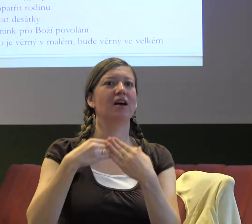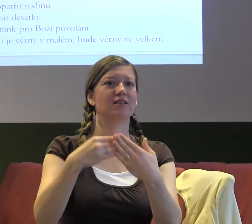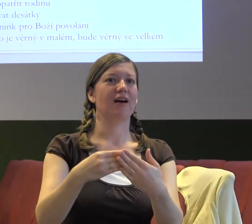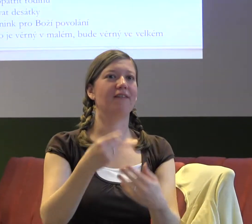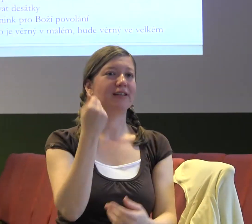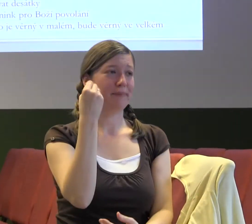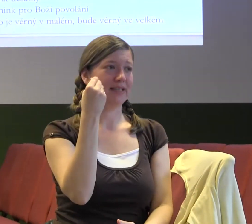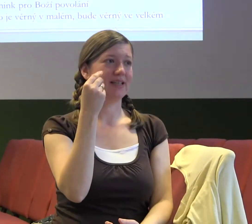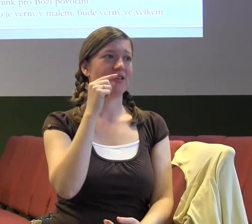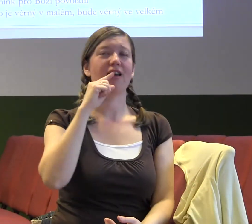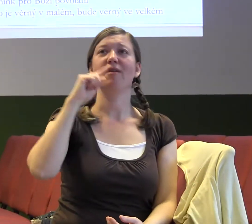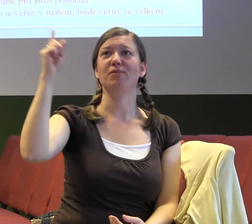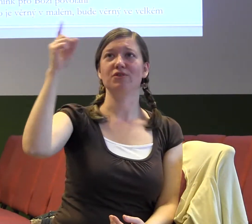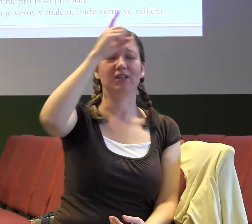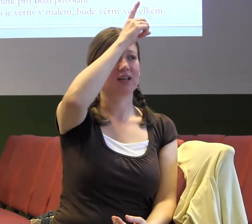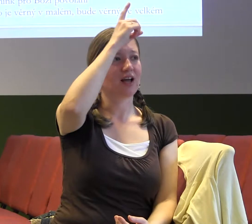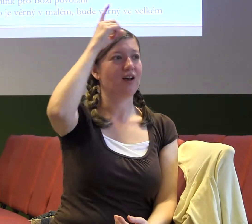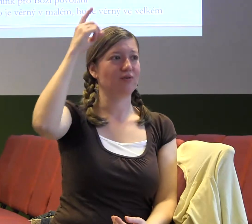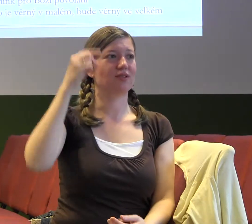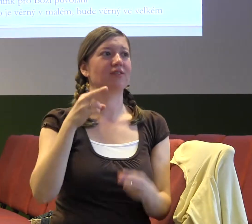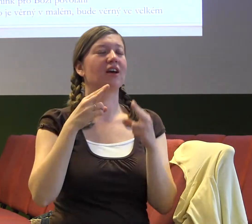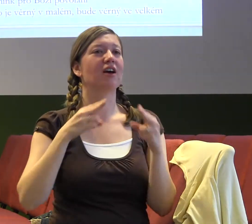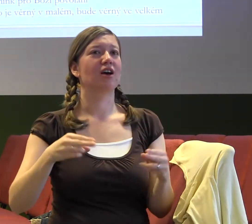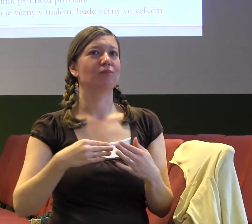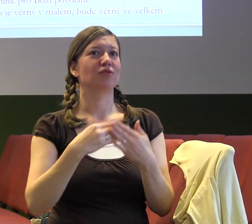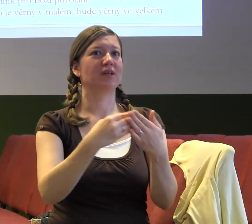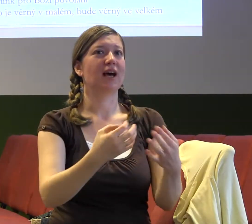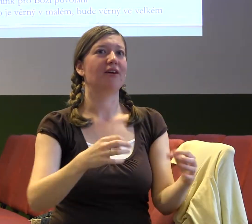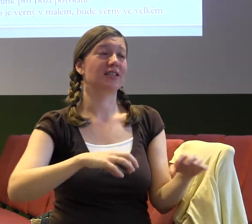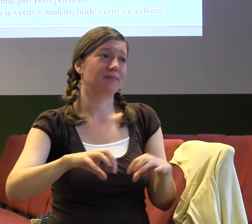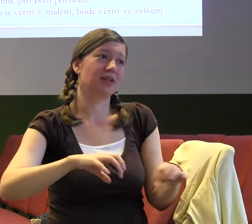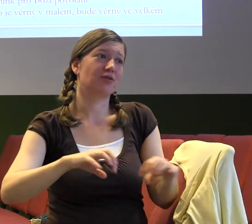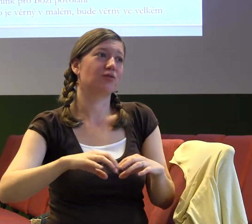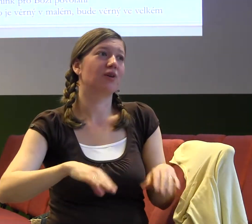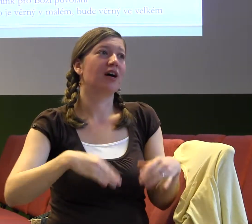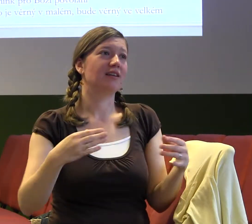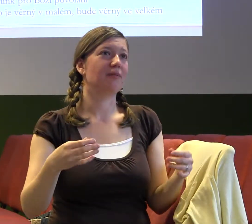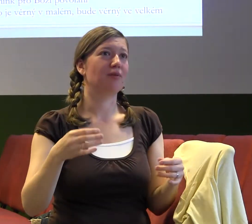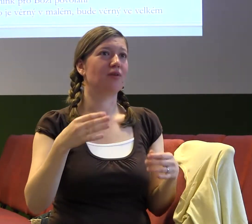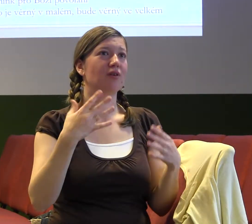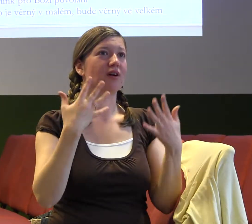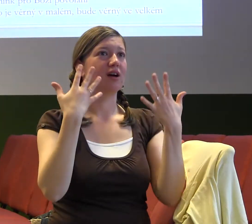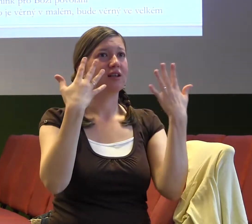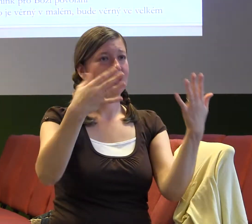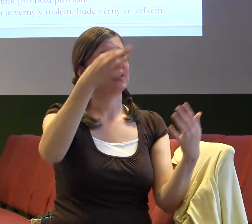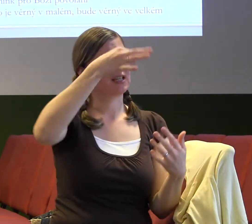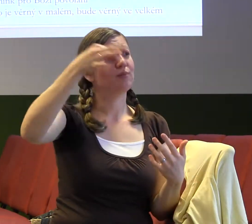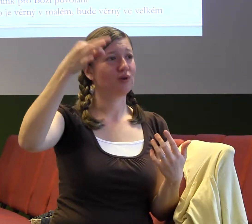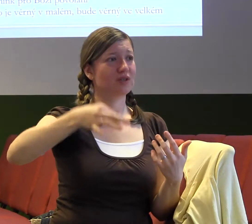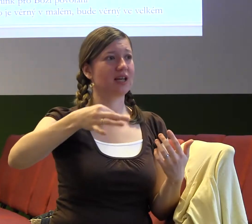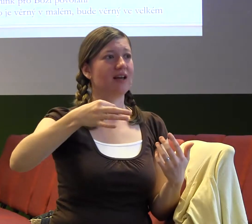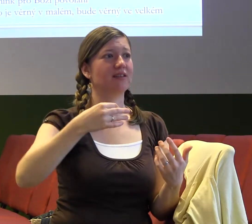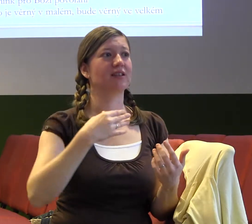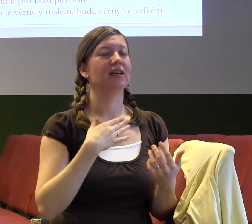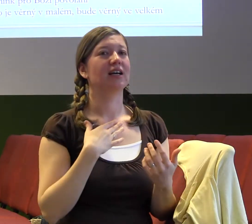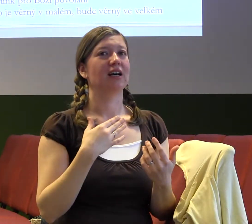desátky nejsou takový to, že se přijdu zaplatit za svůj hřích a jsem v pohodě. Desátek je to, že když vydělám nějaké